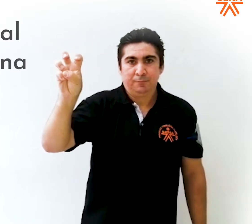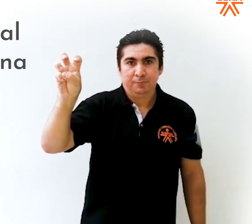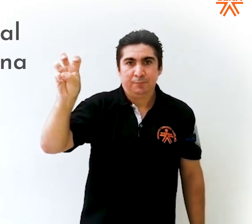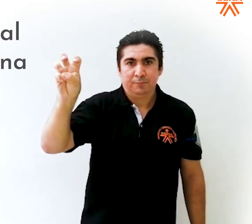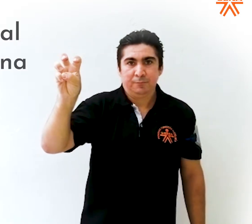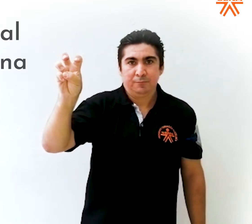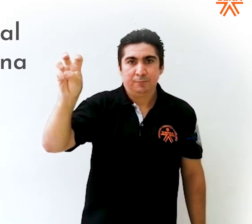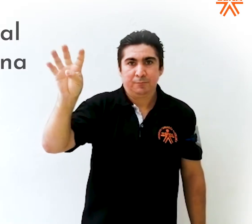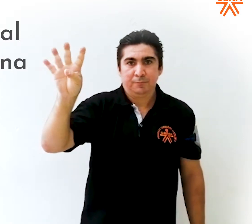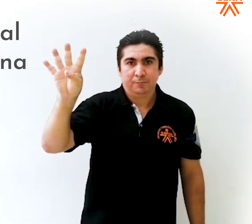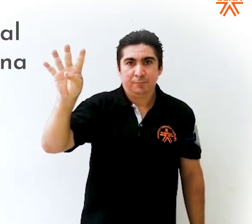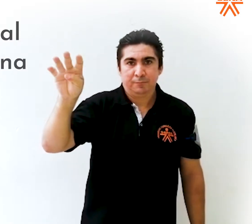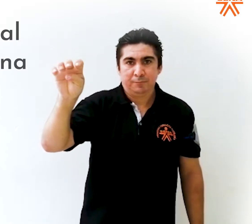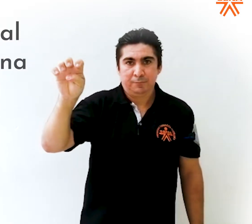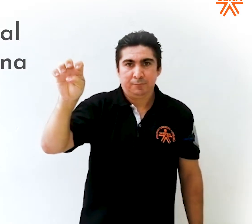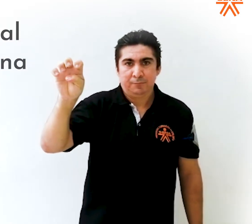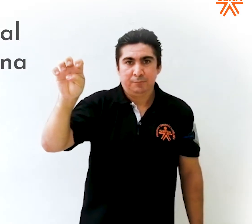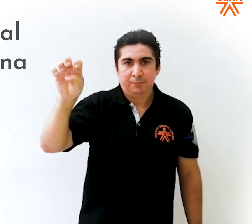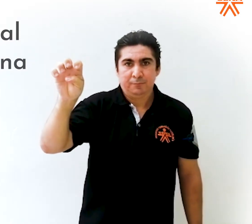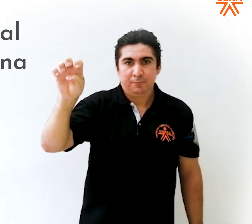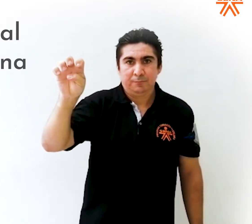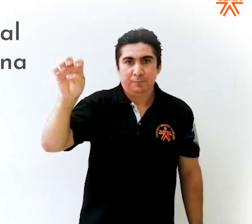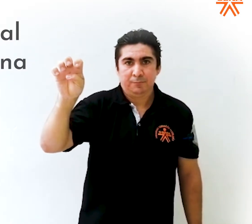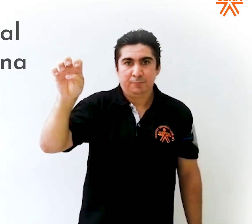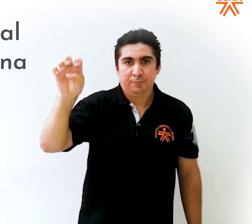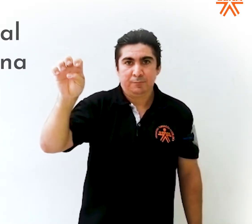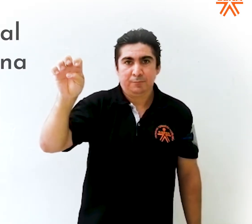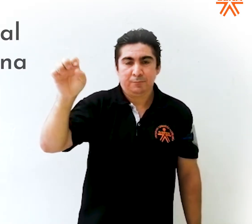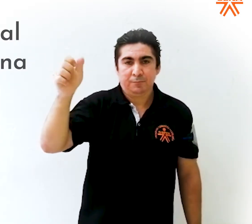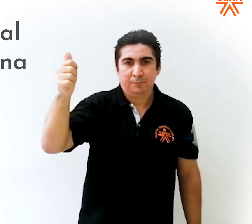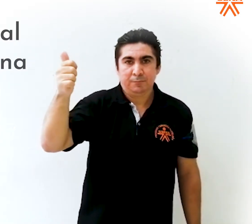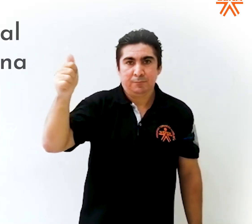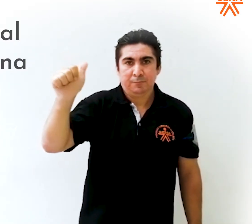9, 10,